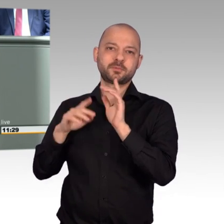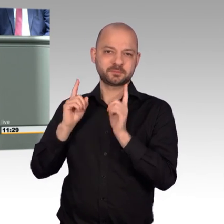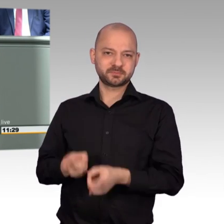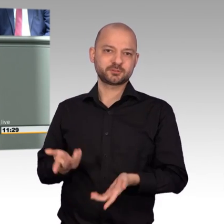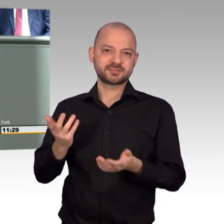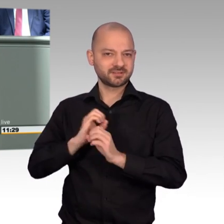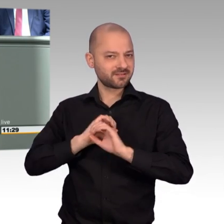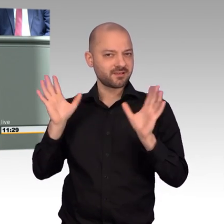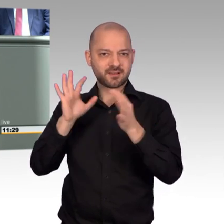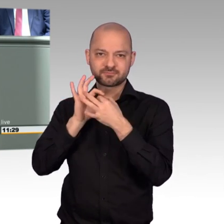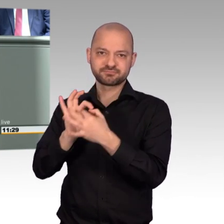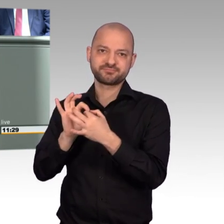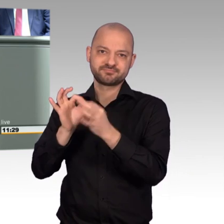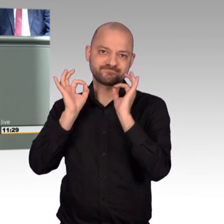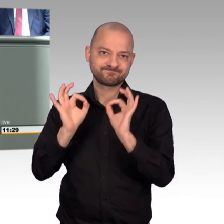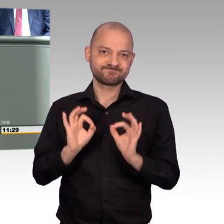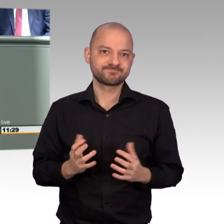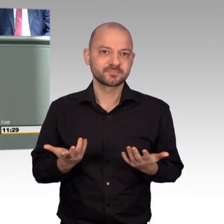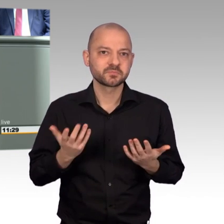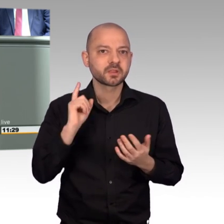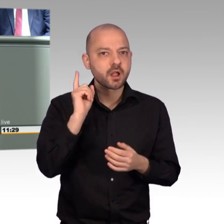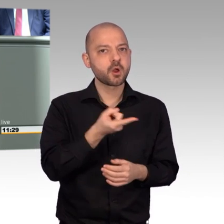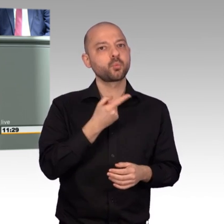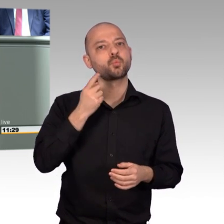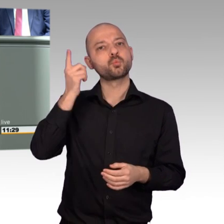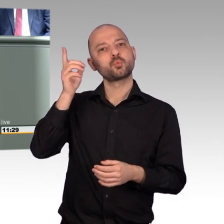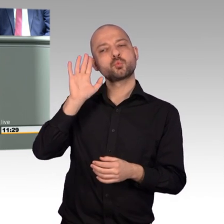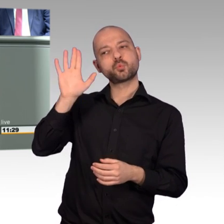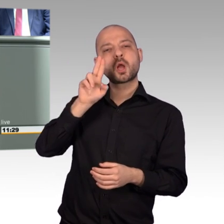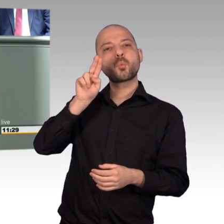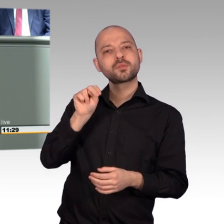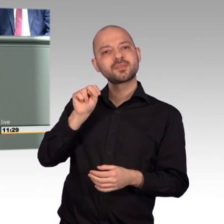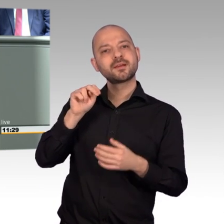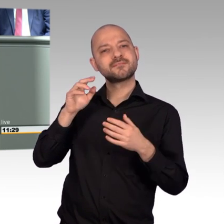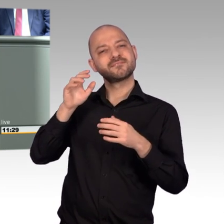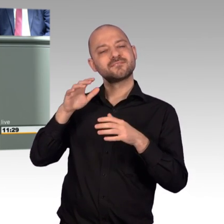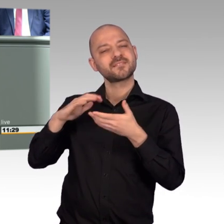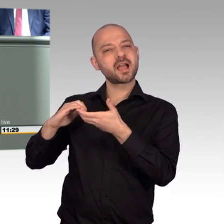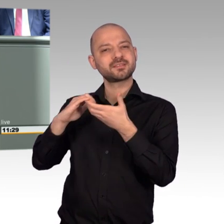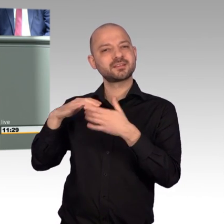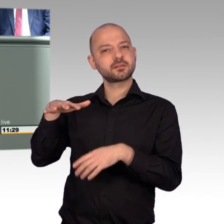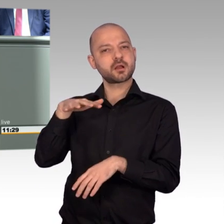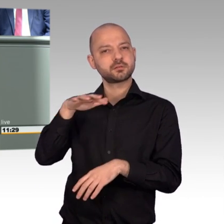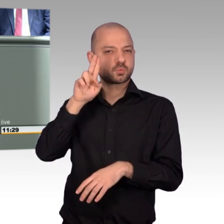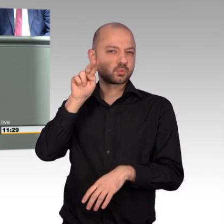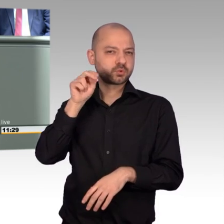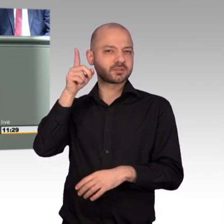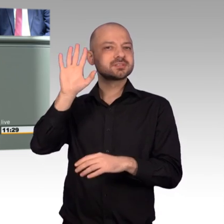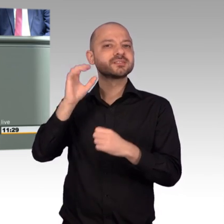Völkerrechtsnormen muss man dieses Recht sehr plausibel darstellen. Im Sicherheitsrat der Vereinten Nationen, man muss Belege vorlegen. Ich habe